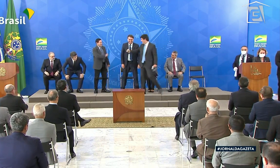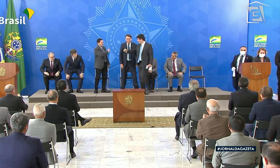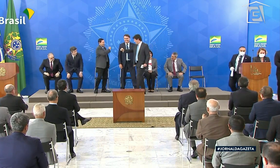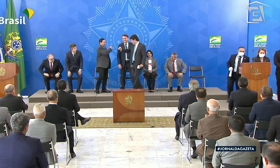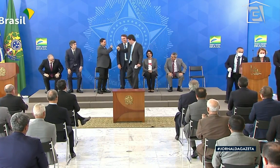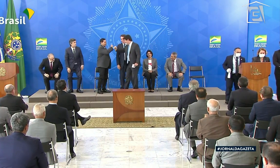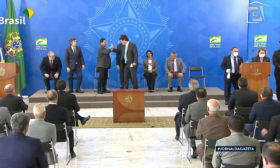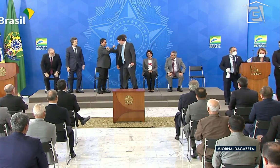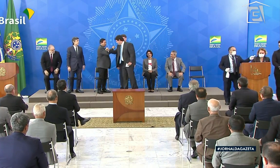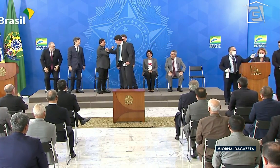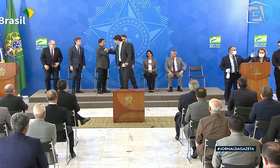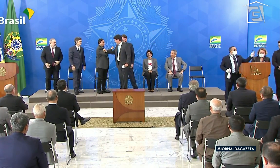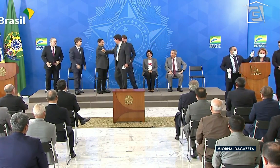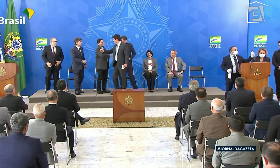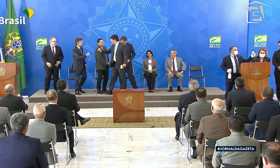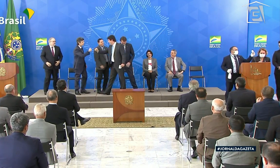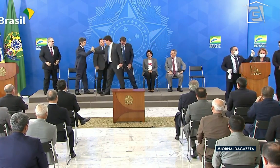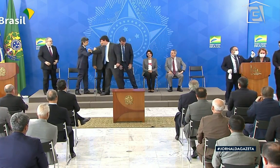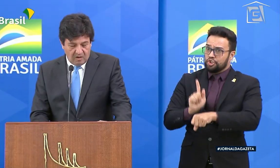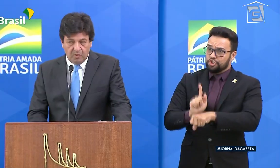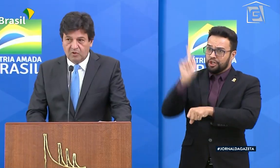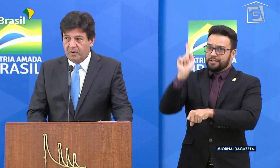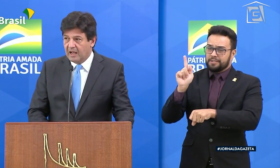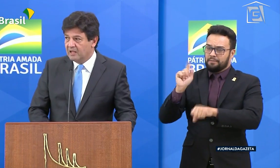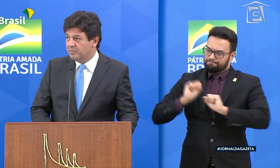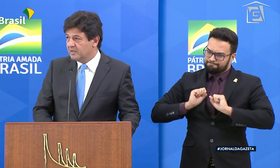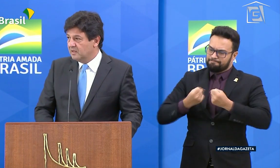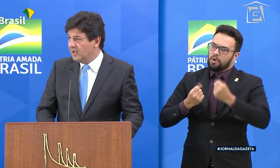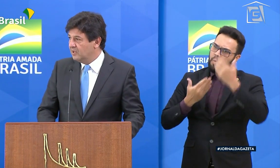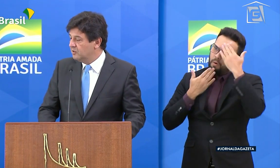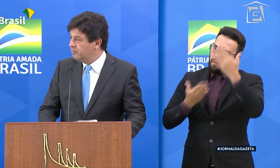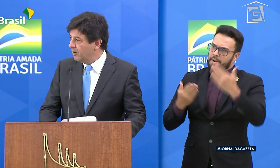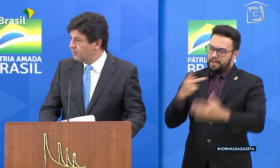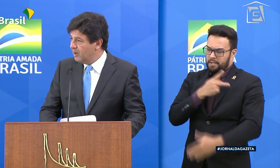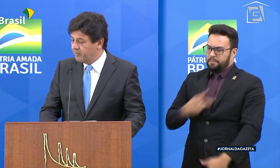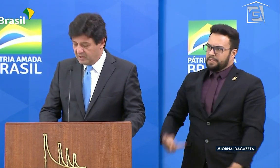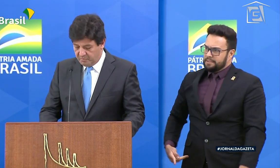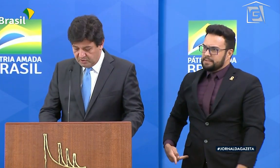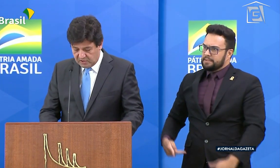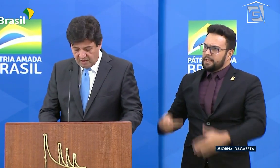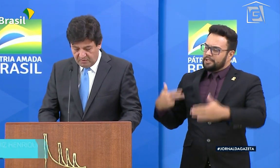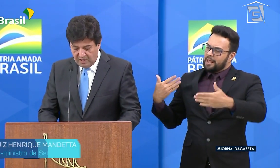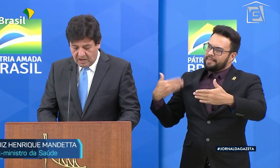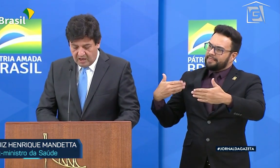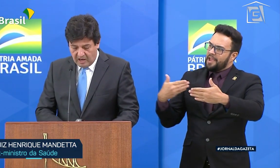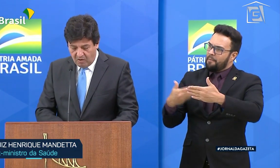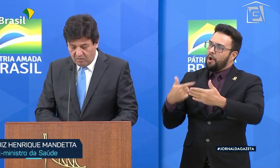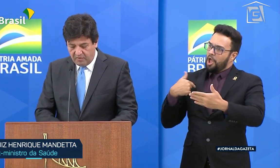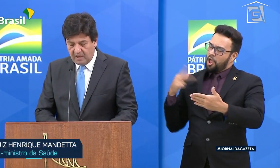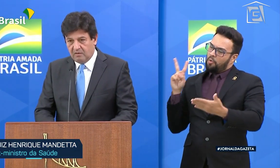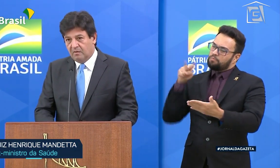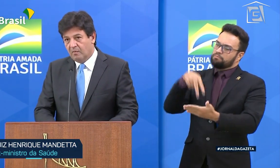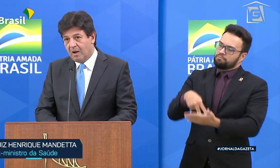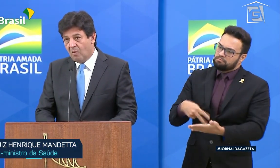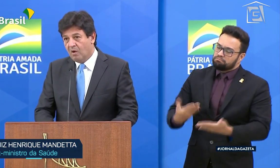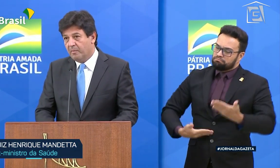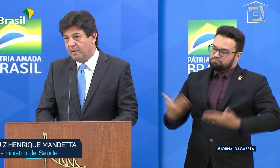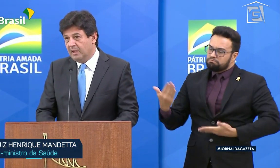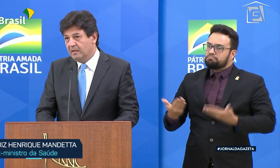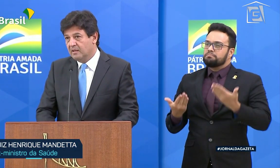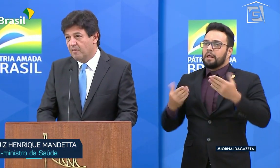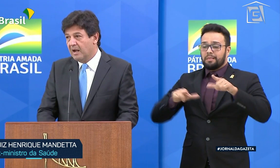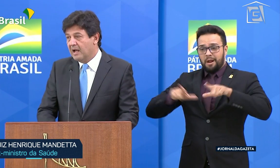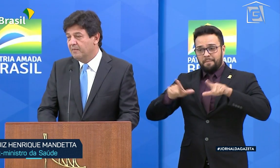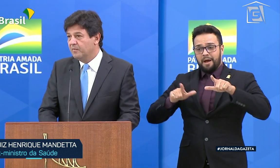cotovelos e fez um agradecimento emocionado. Muito obrigado, presidente, pelo tempo que pude servir ao governo. Uma